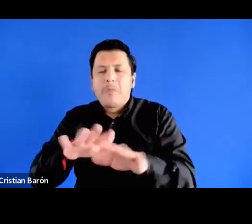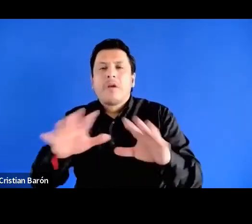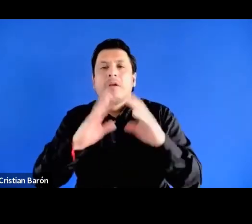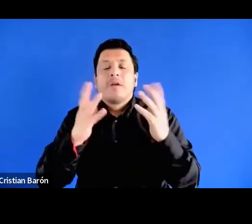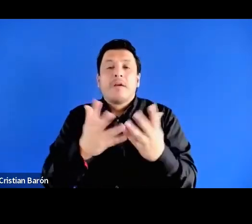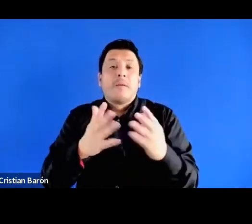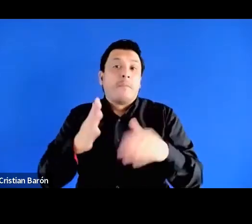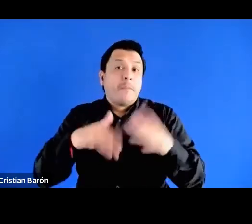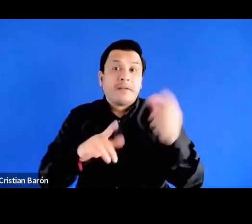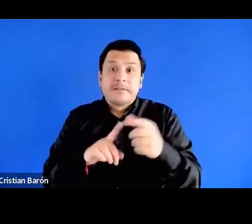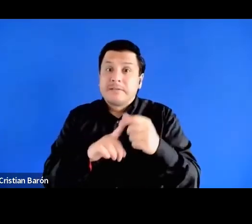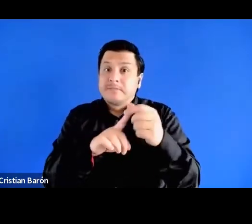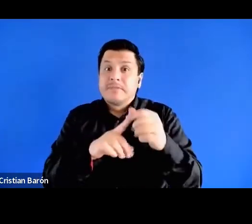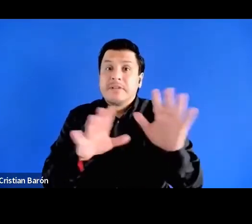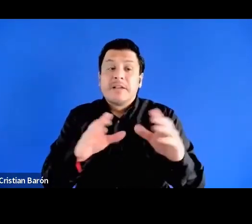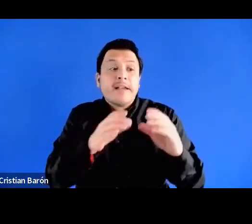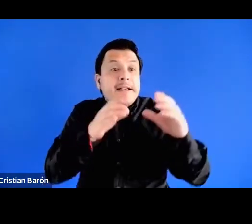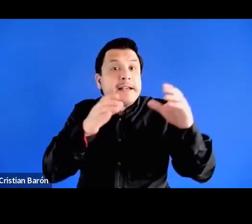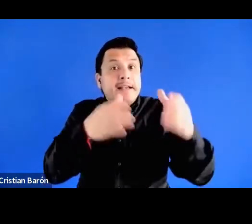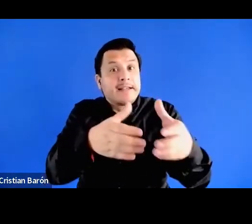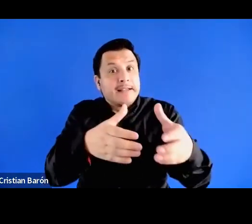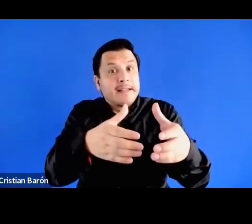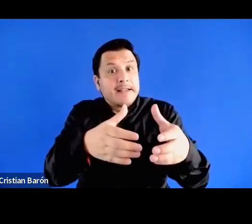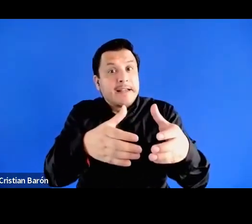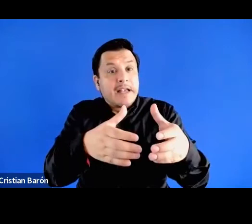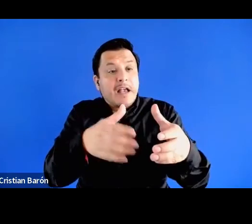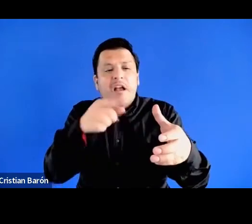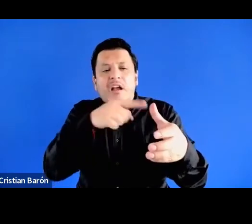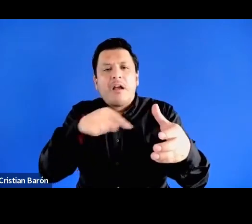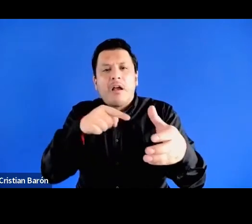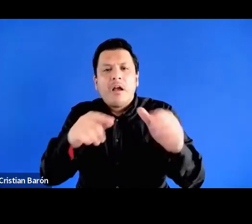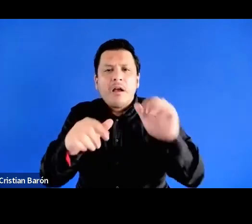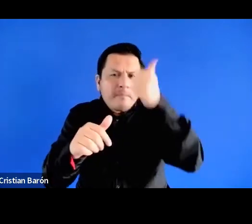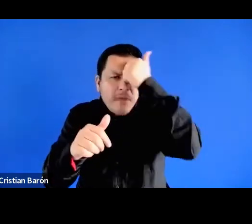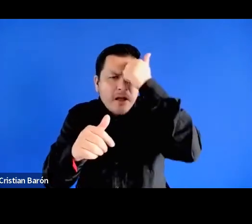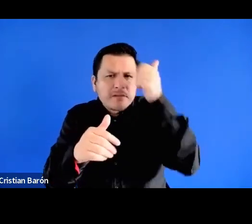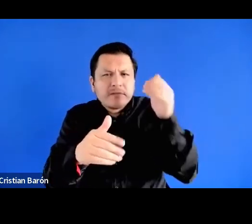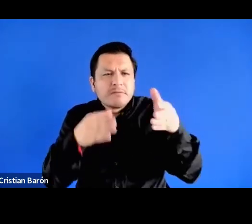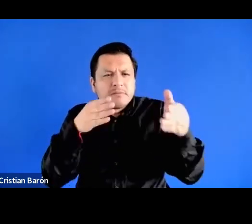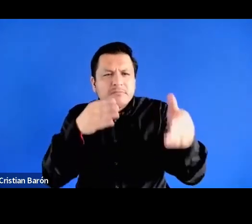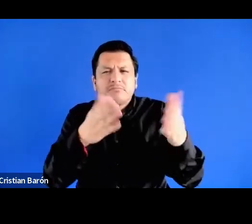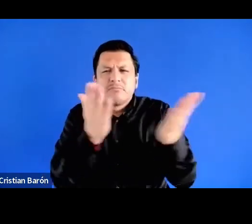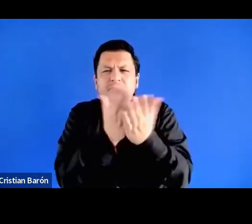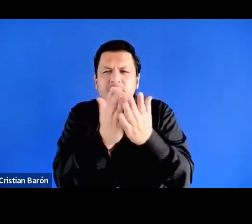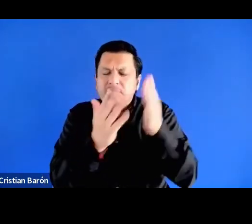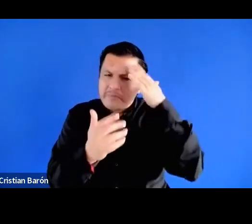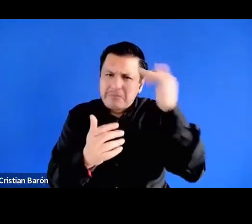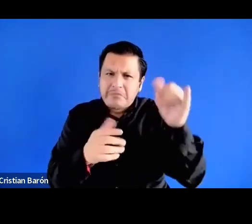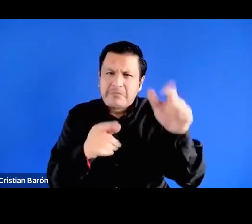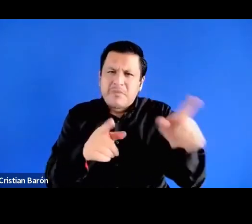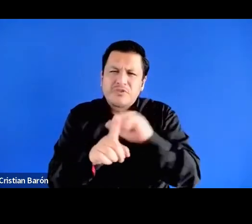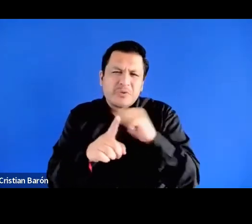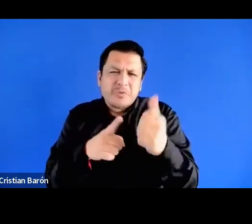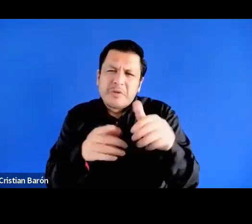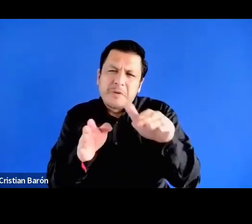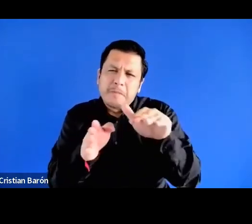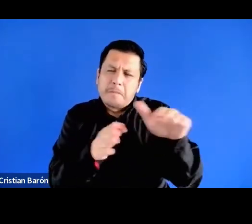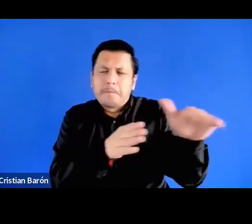momento en que clase pierde su centralidad en investigaciones académicas y sociales